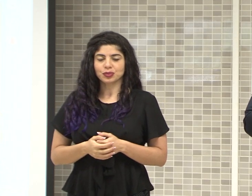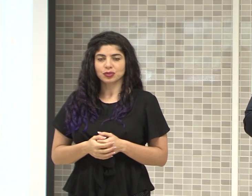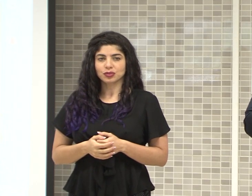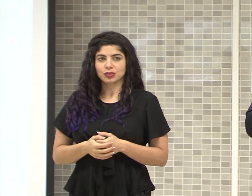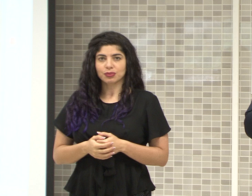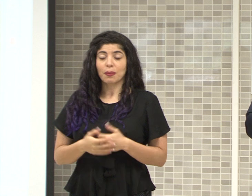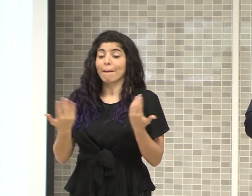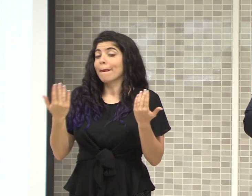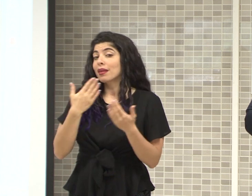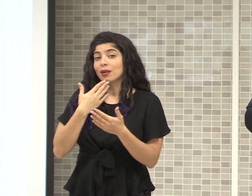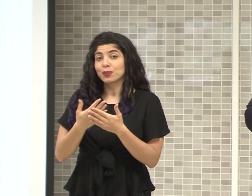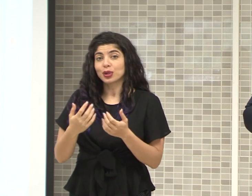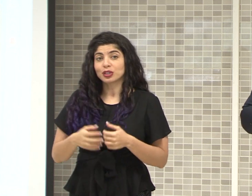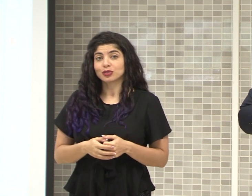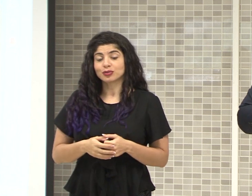Bueno.